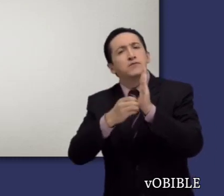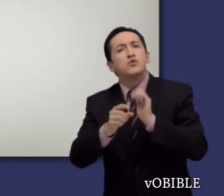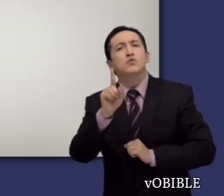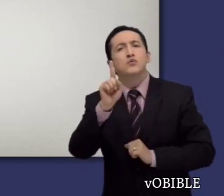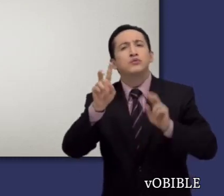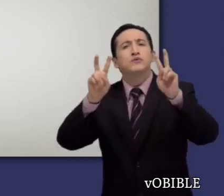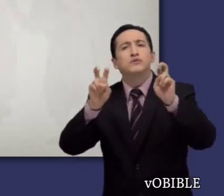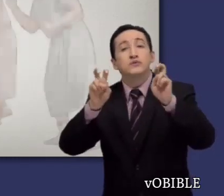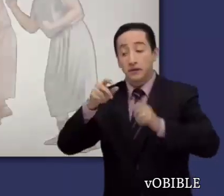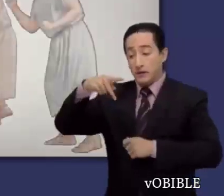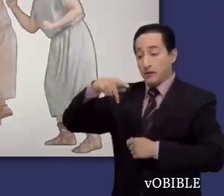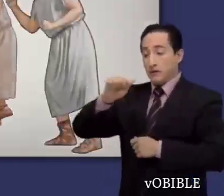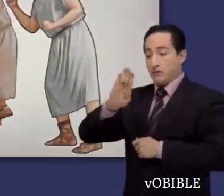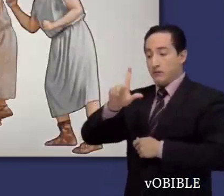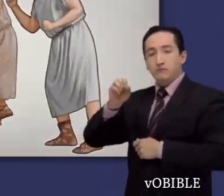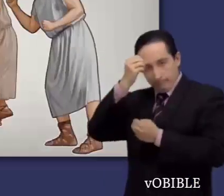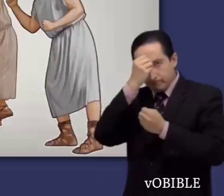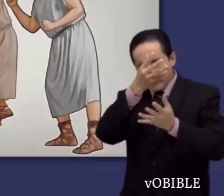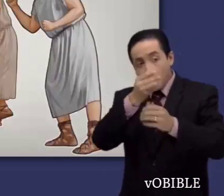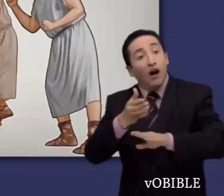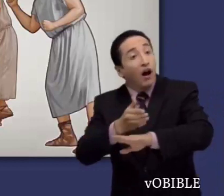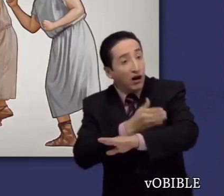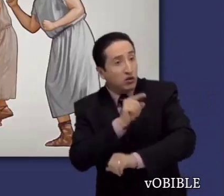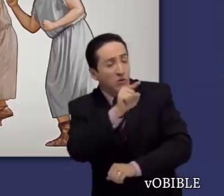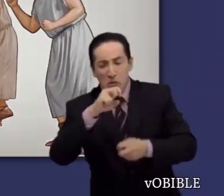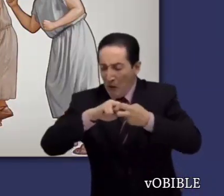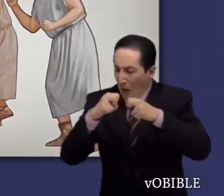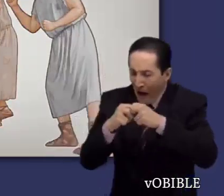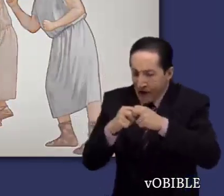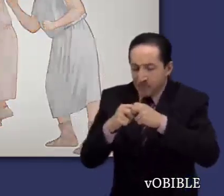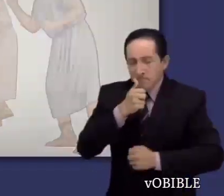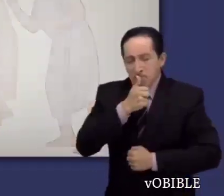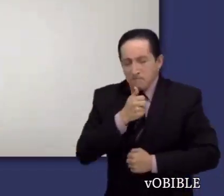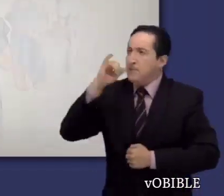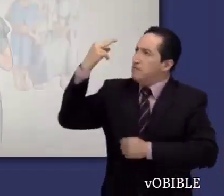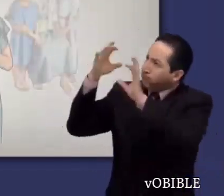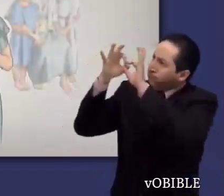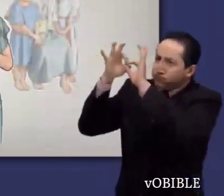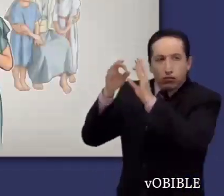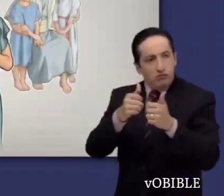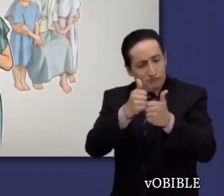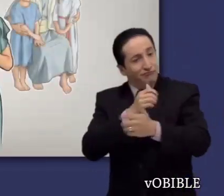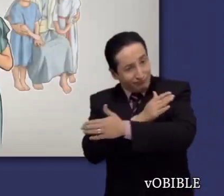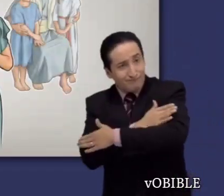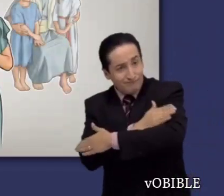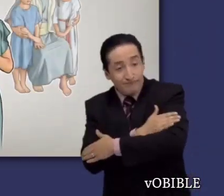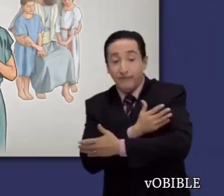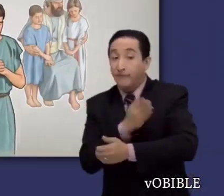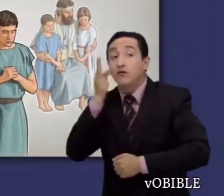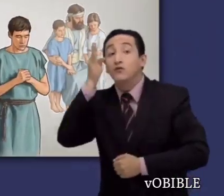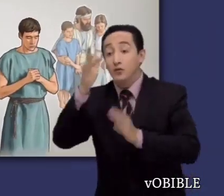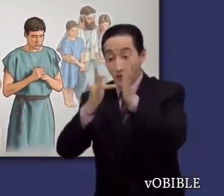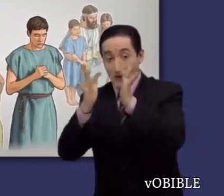En el capítulo 1, Pablo felicita a los hermanos por su fe y aguante. Les explica que los que están sufriendo,